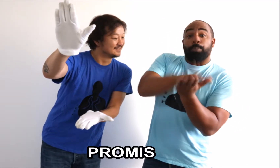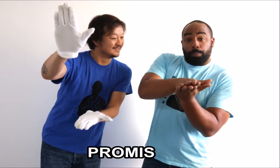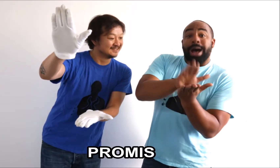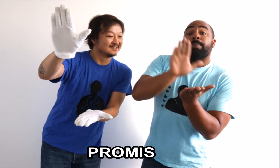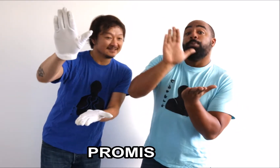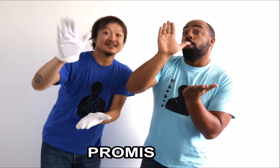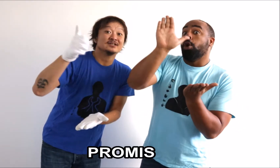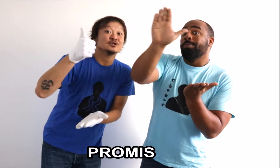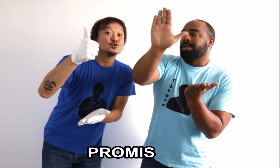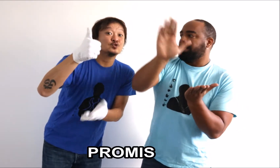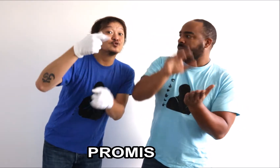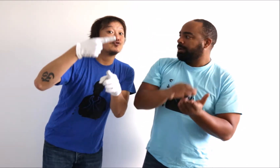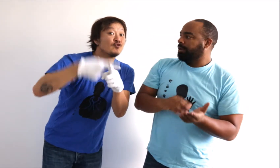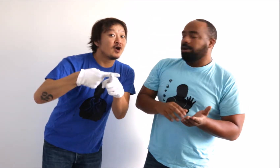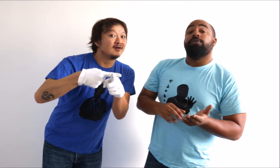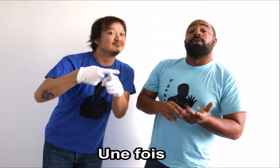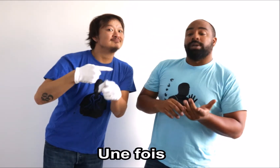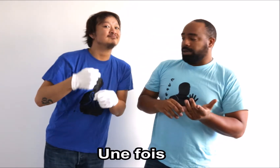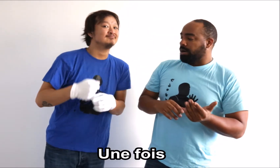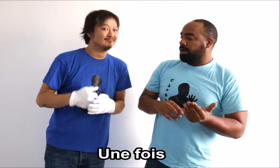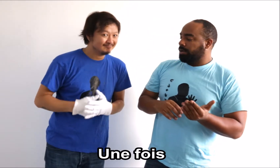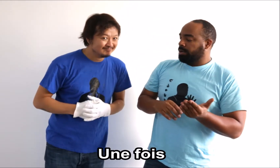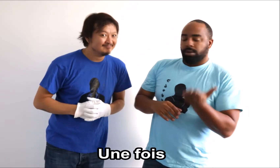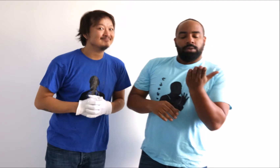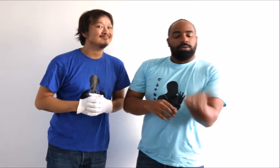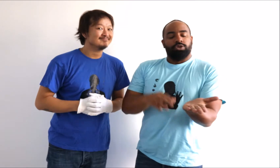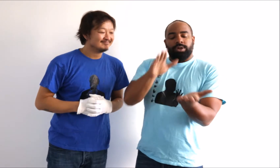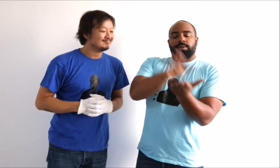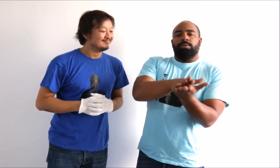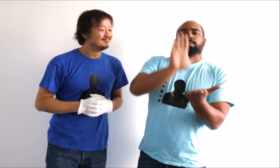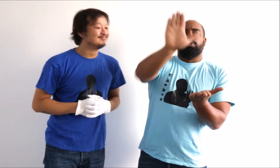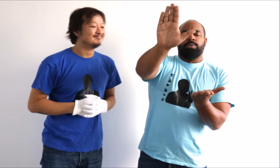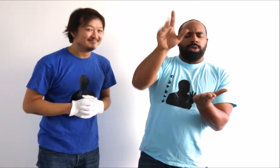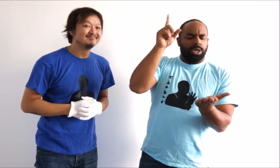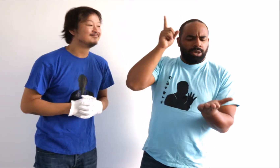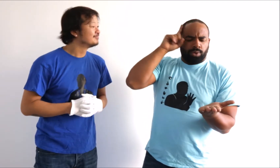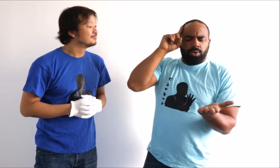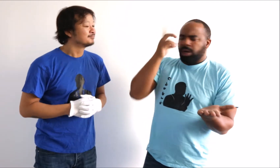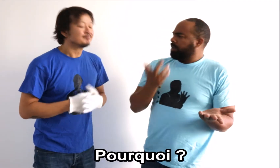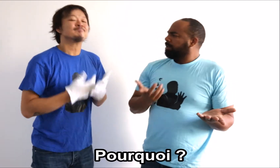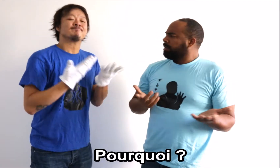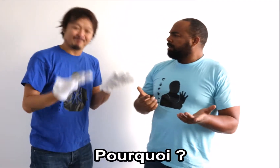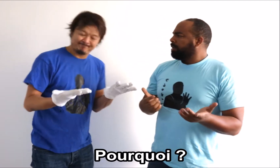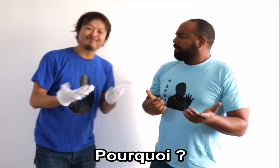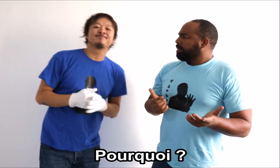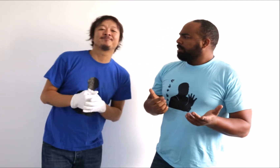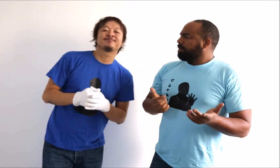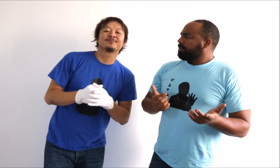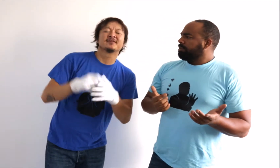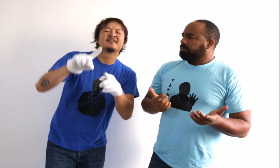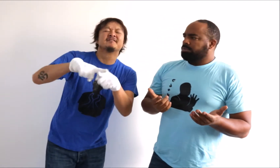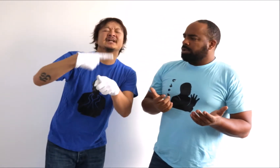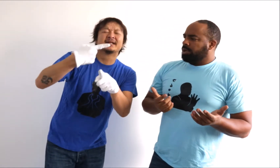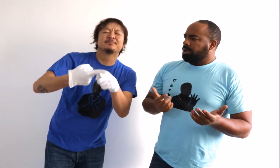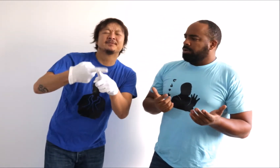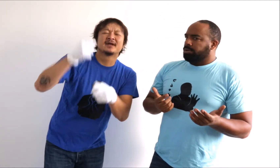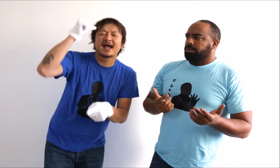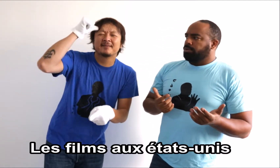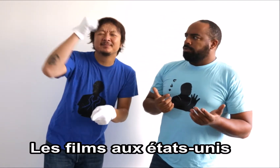Ah ! Promis ! Une fois, d'accord ! Je l'ai promis ! Et pourquoi ? Donc vous